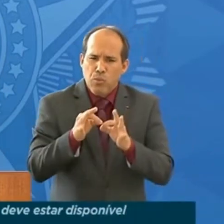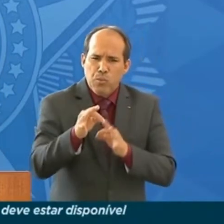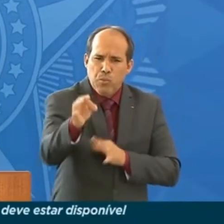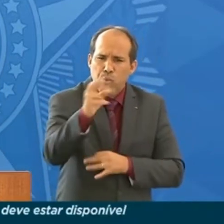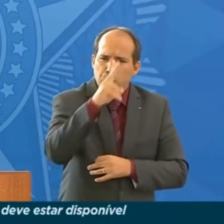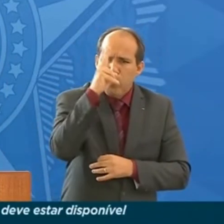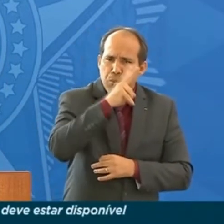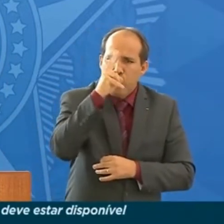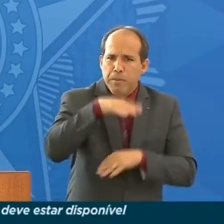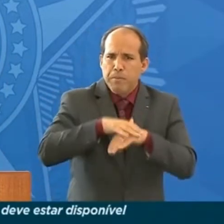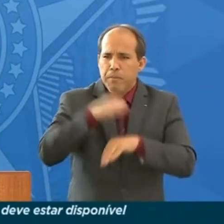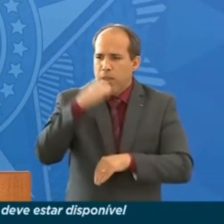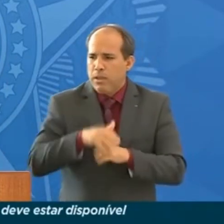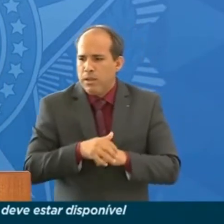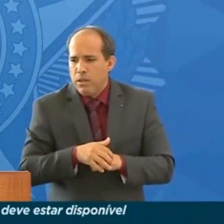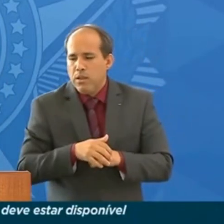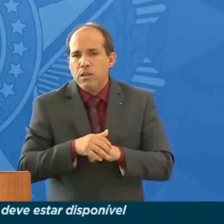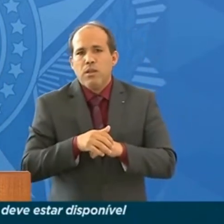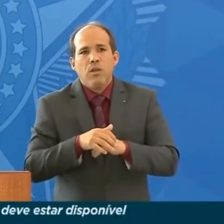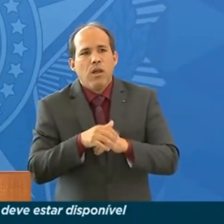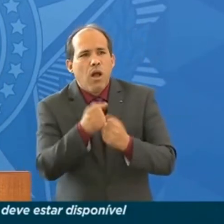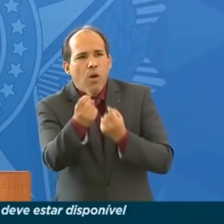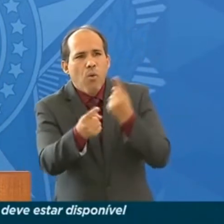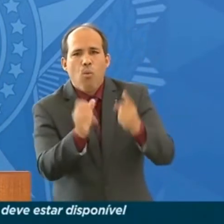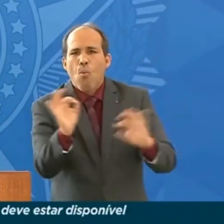nenhuma conectividade.